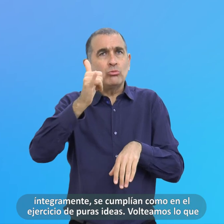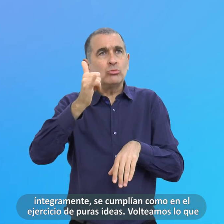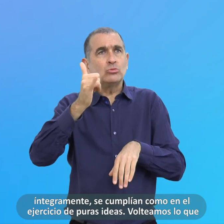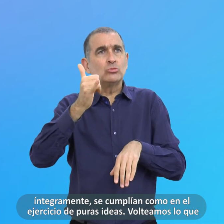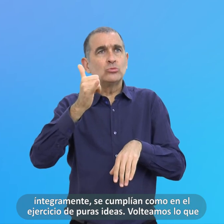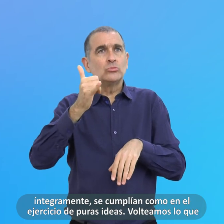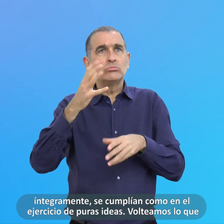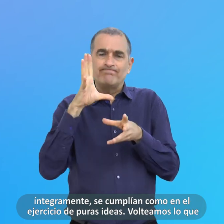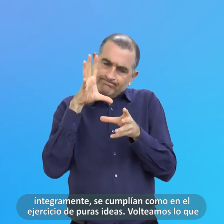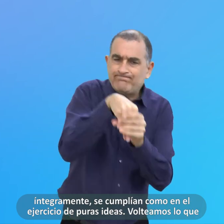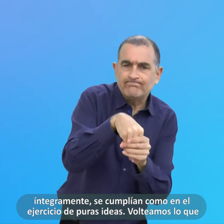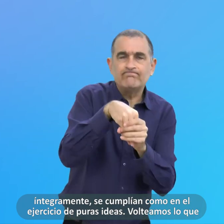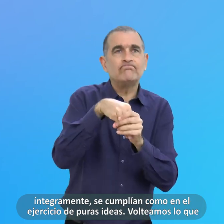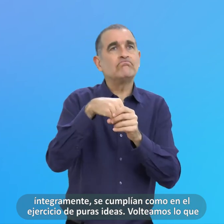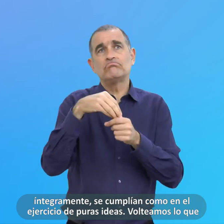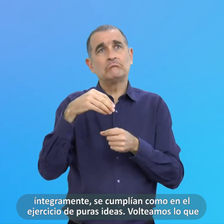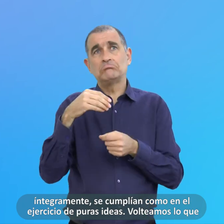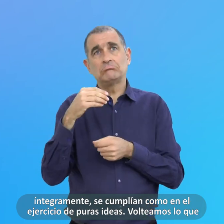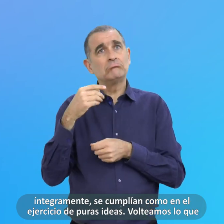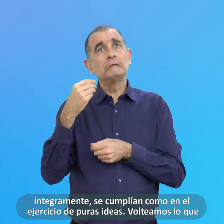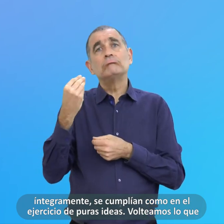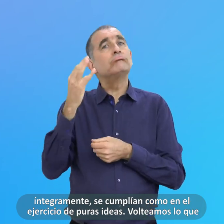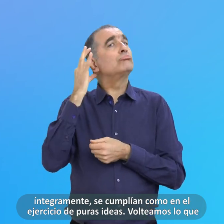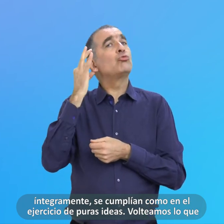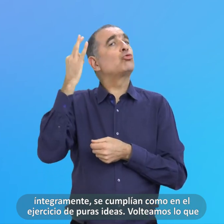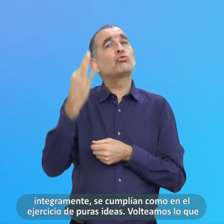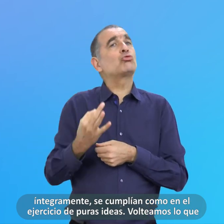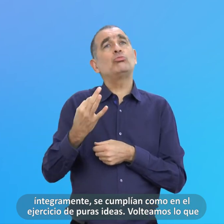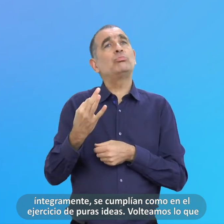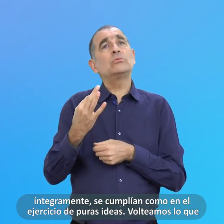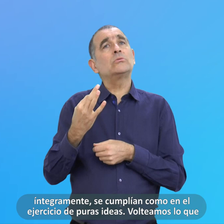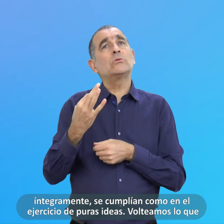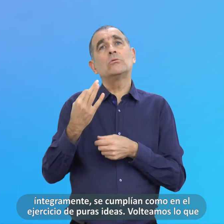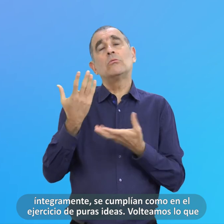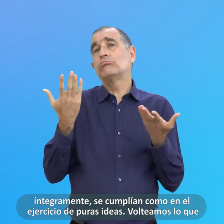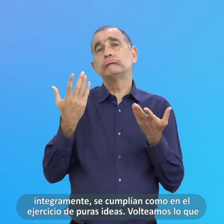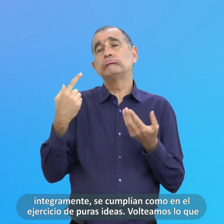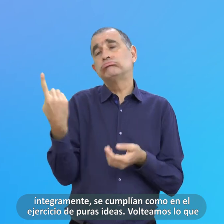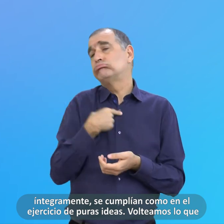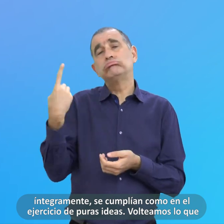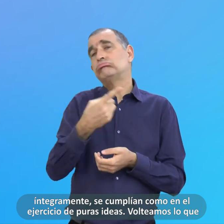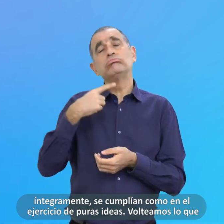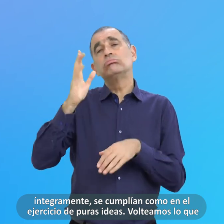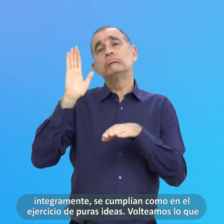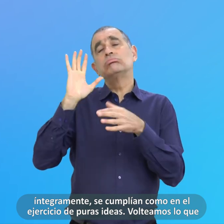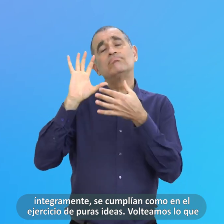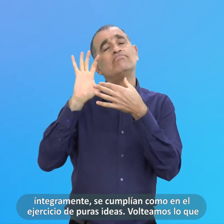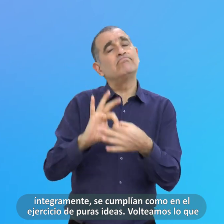Se Cumplían Como En El Ejercicio De